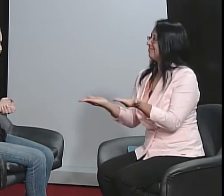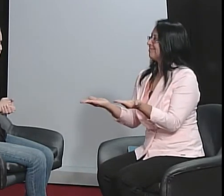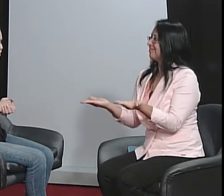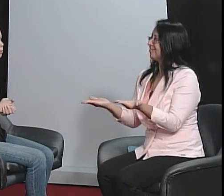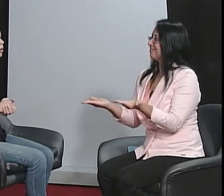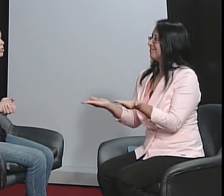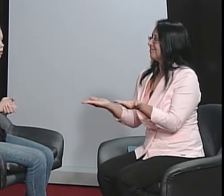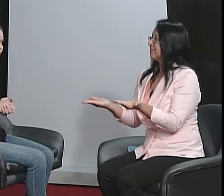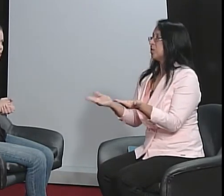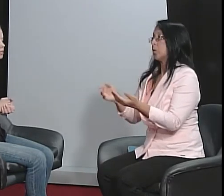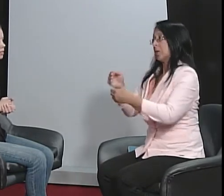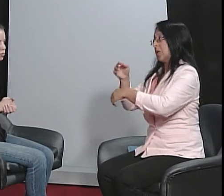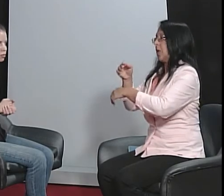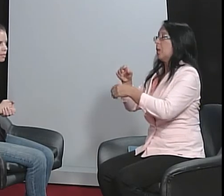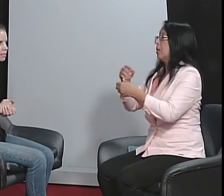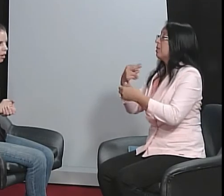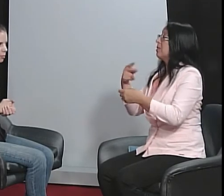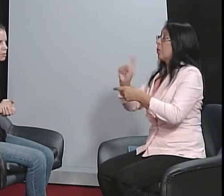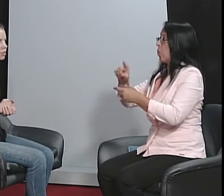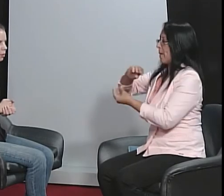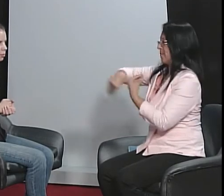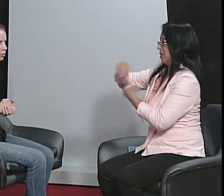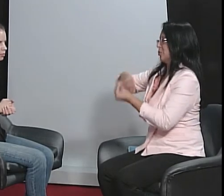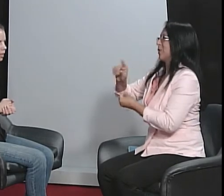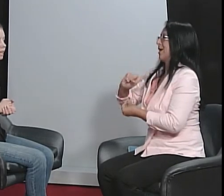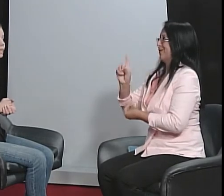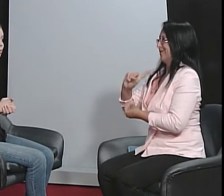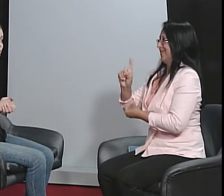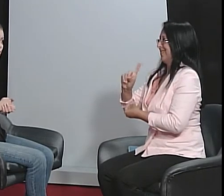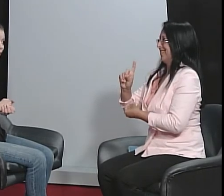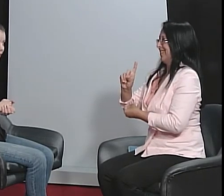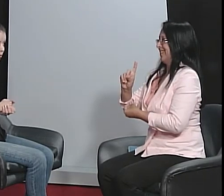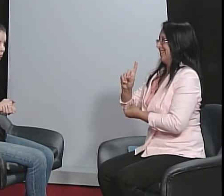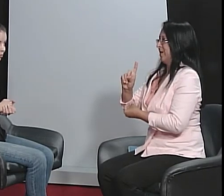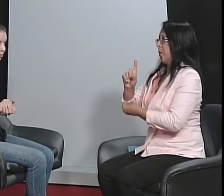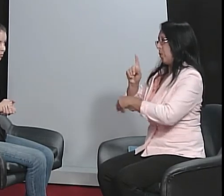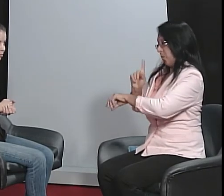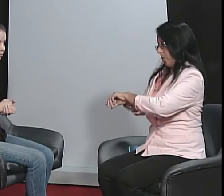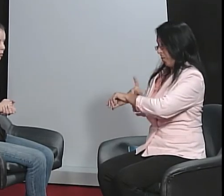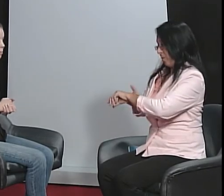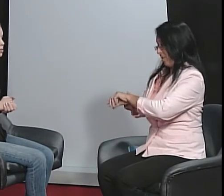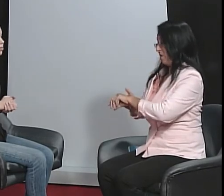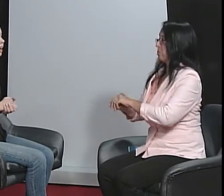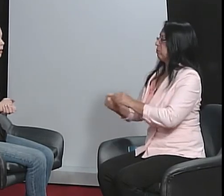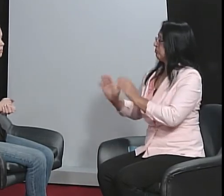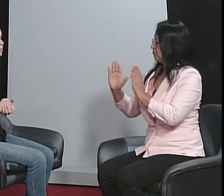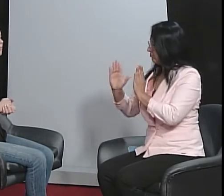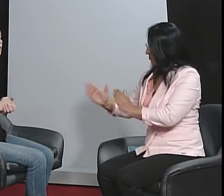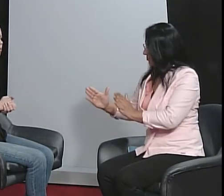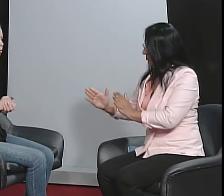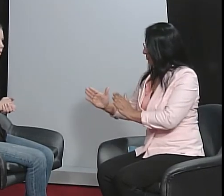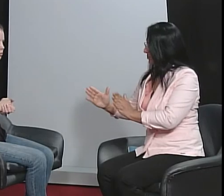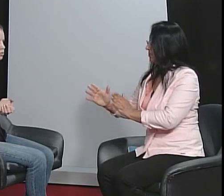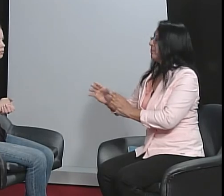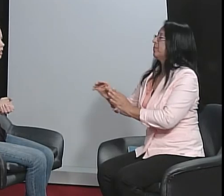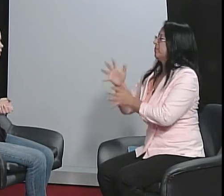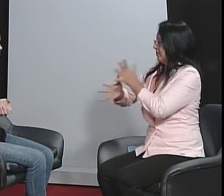Pode oferecer as duas, ao mesmo tempo. Não misturado. Não é misturar. São momentos diferentes.